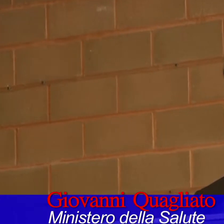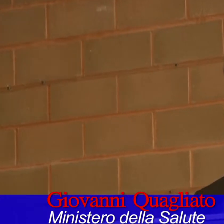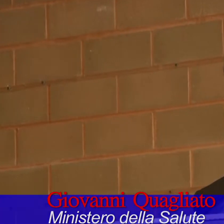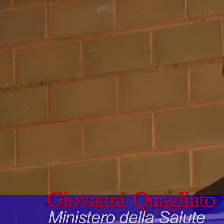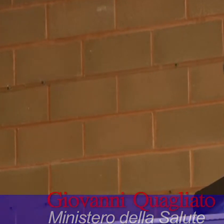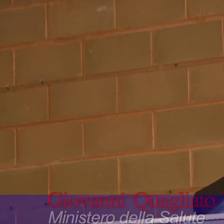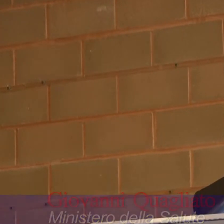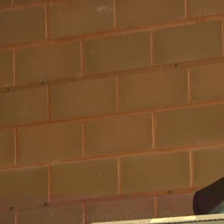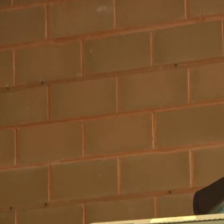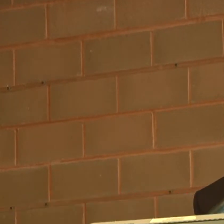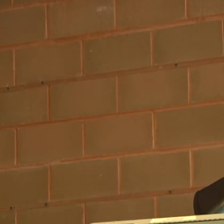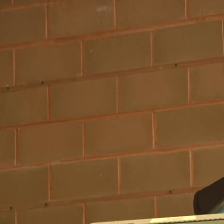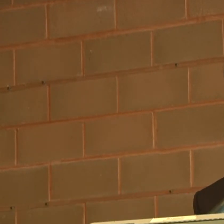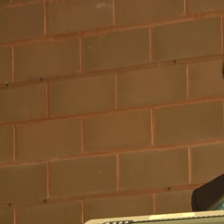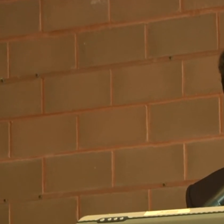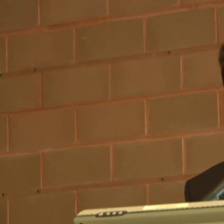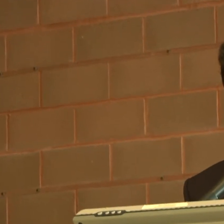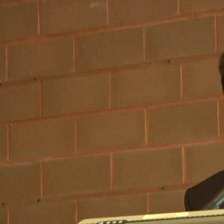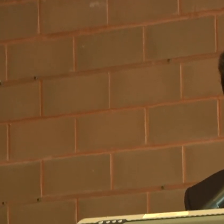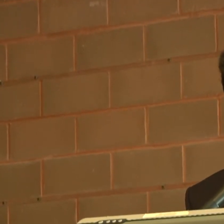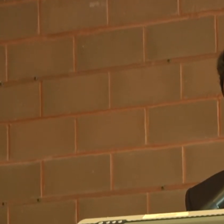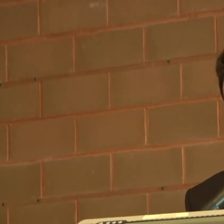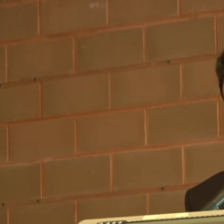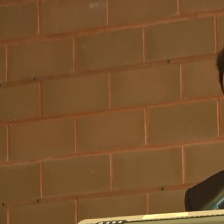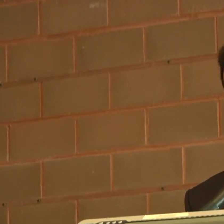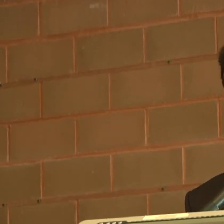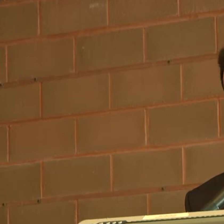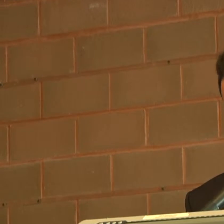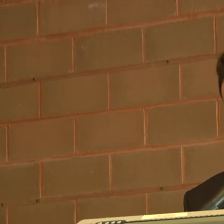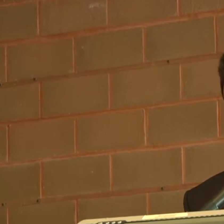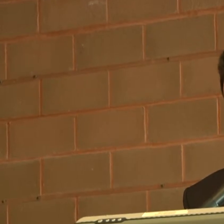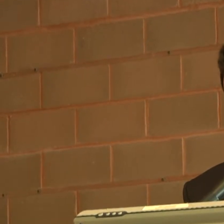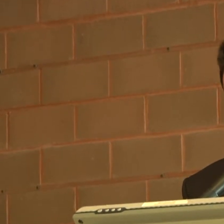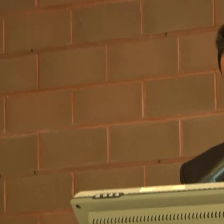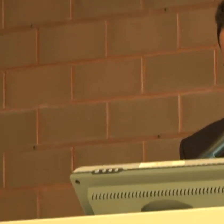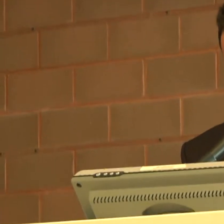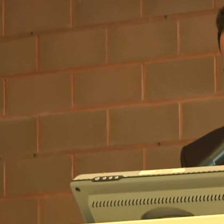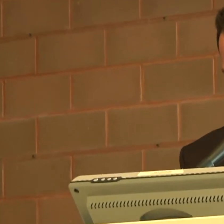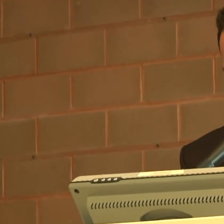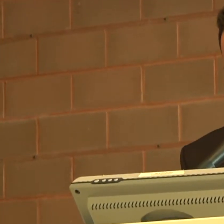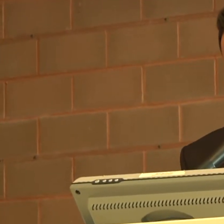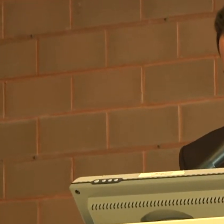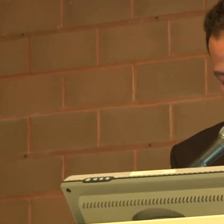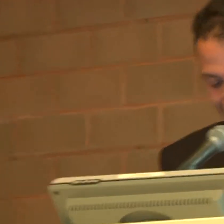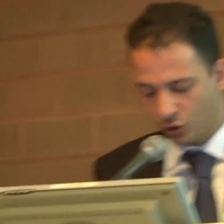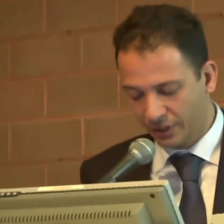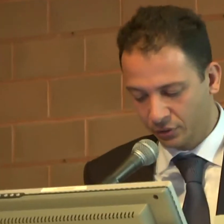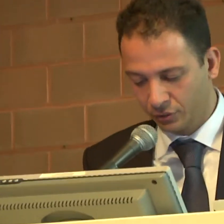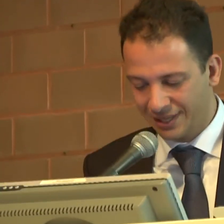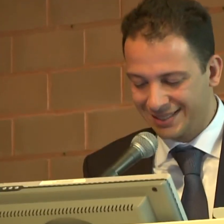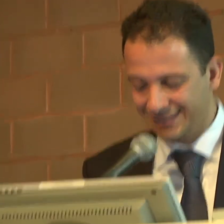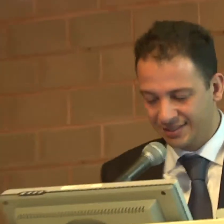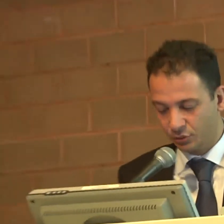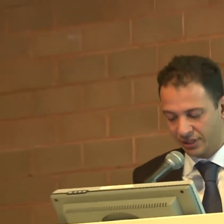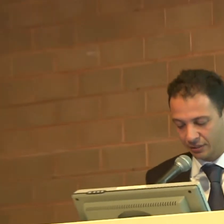consorzio sociale COEM e con la partecipazione di diverse associazioni e cooperative sociali. Questa giornata, come